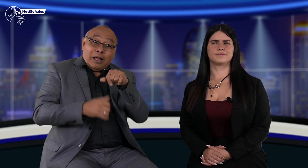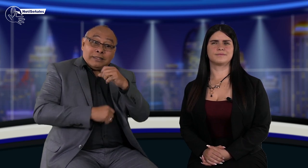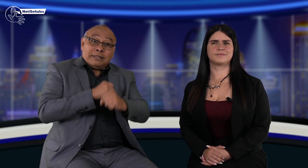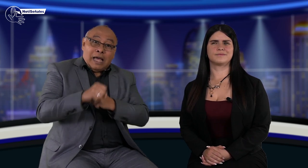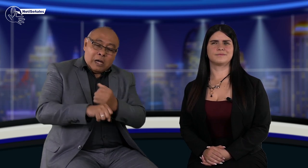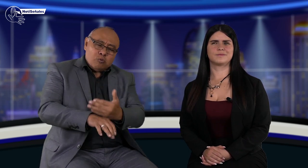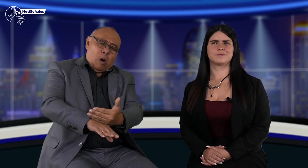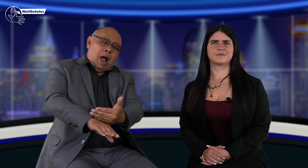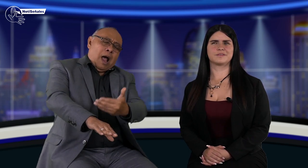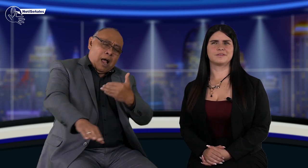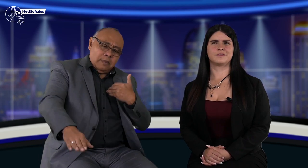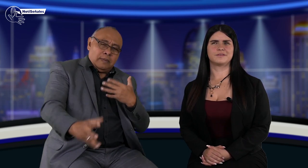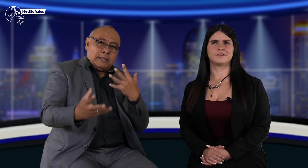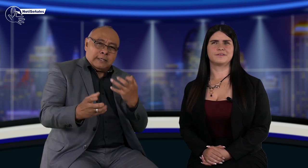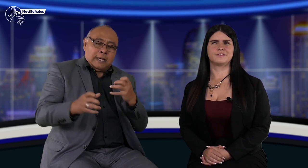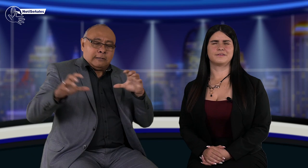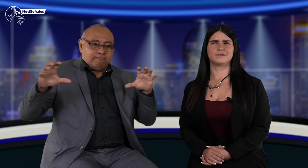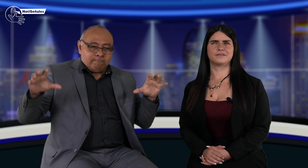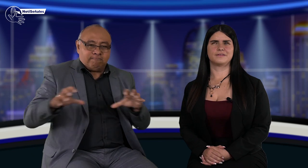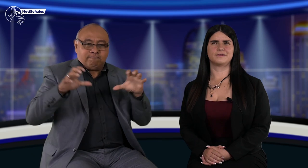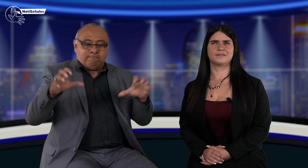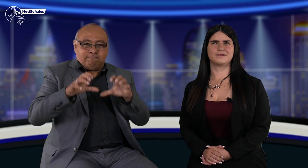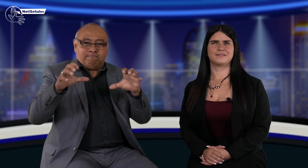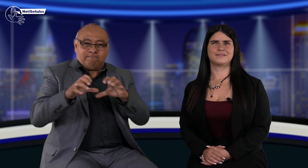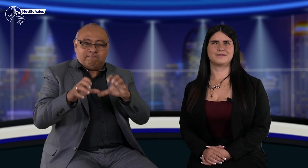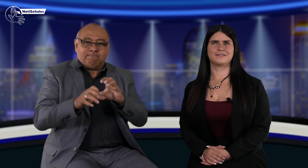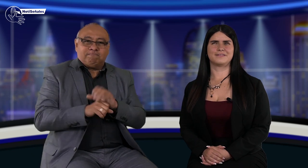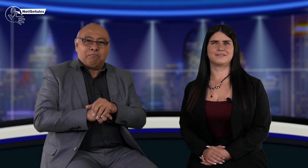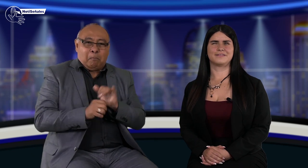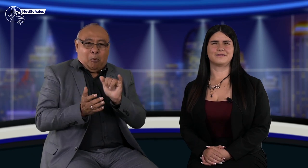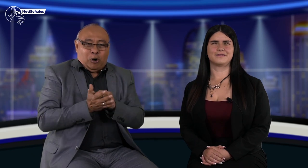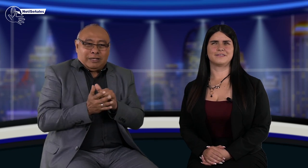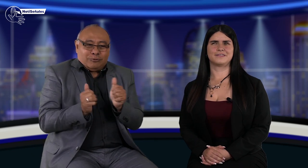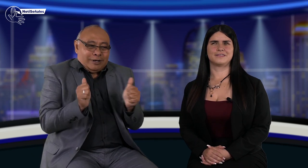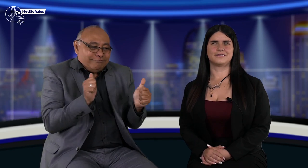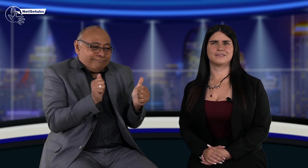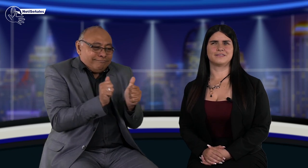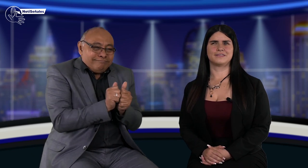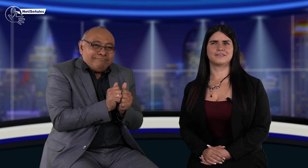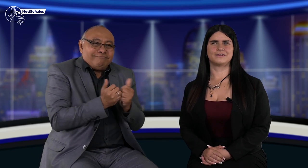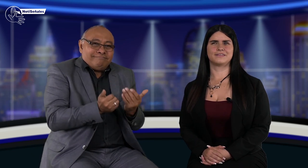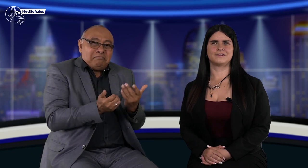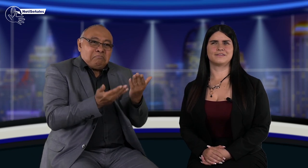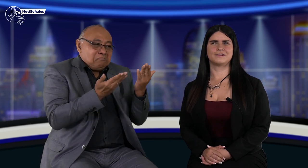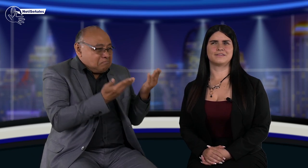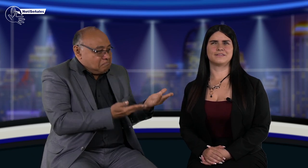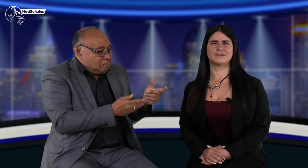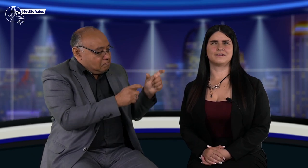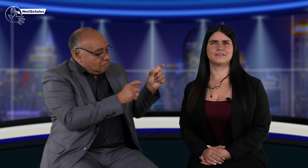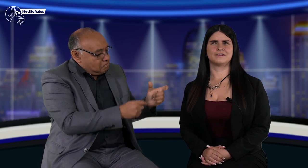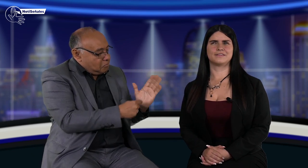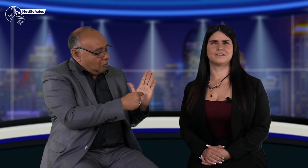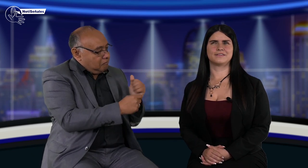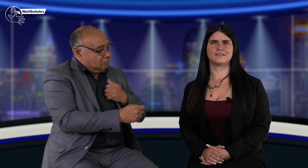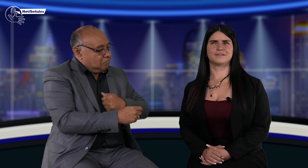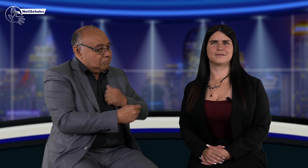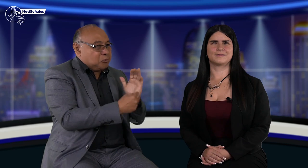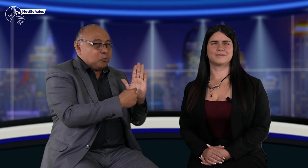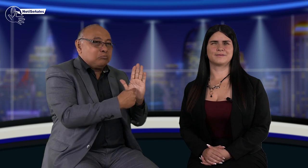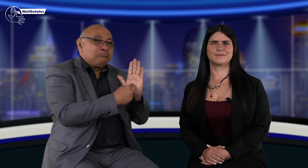mismo 23 de septiembre es el Día Nacional de la Lengua de Señas. Y por eso, FENASCOL de manera anticipada quiere promover actividades en relación a este motivo.